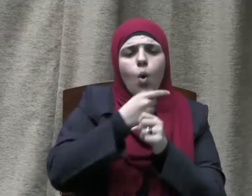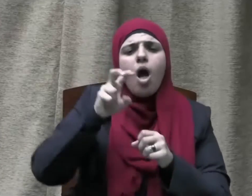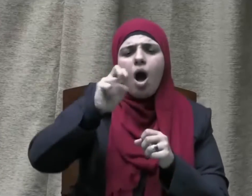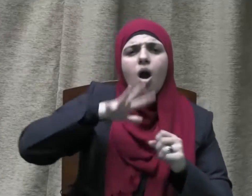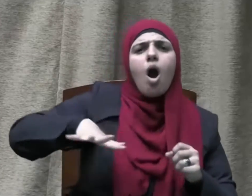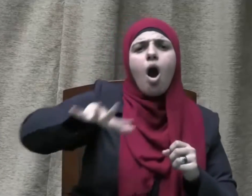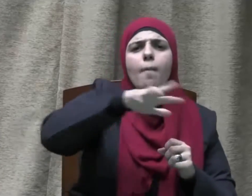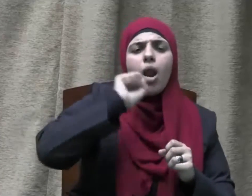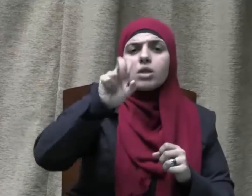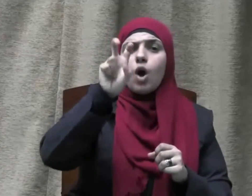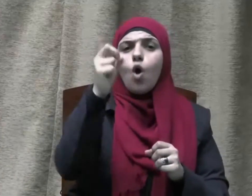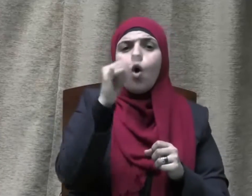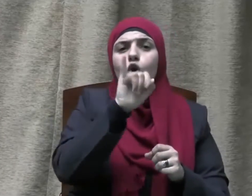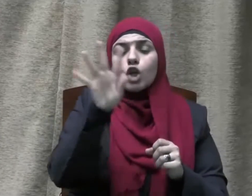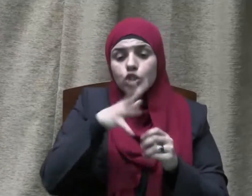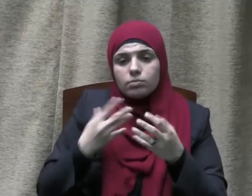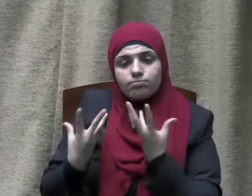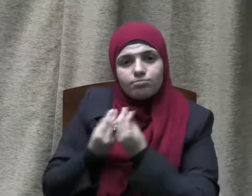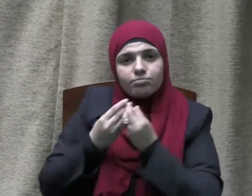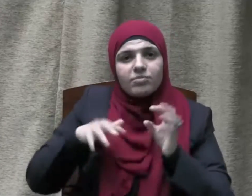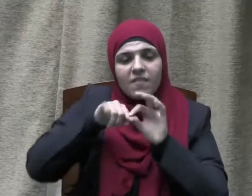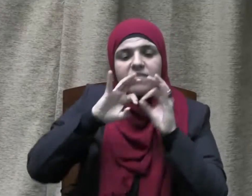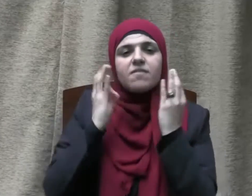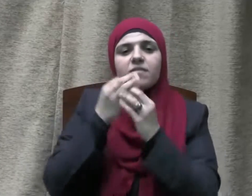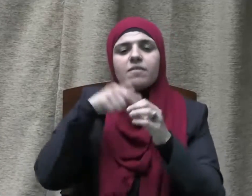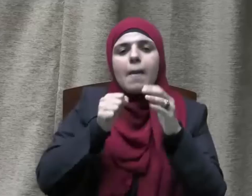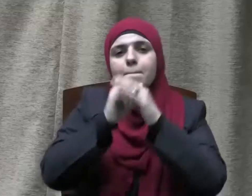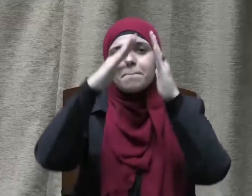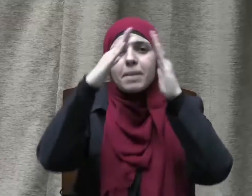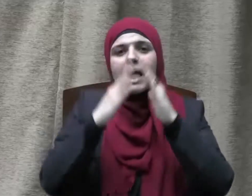قريش واجتمعوا في دار عبد الله بن جدعان